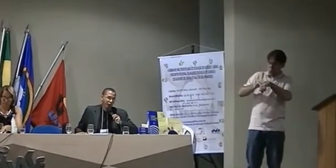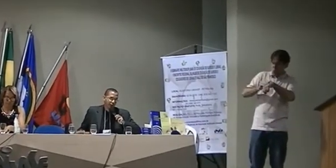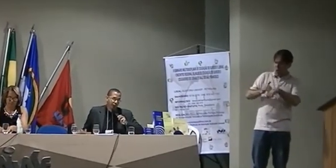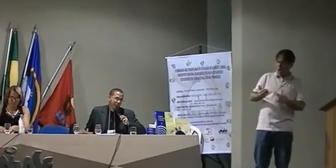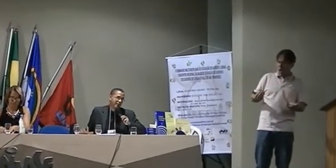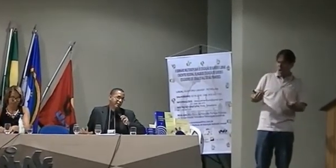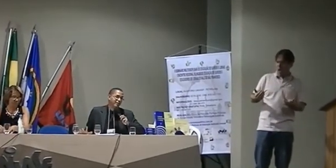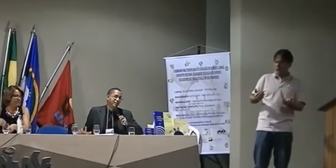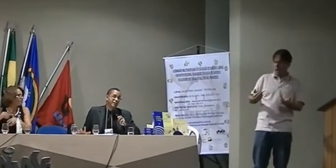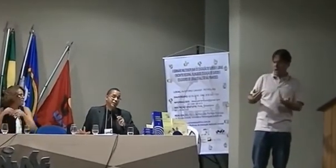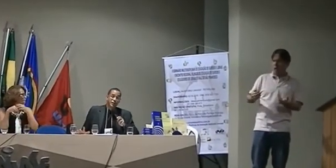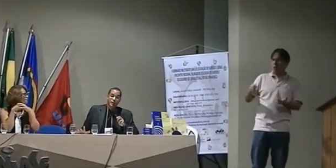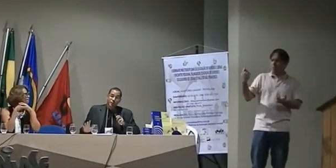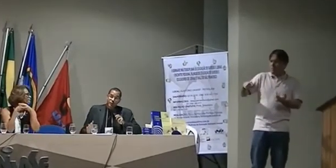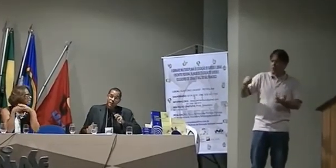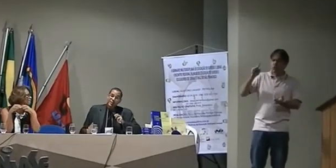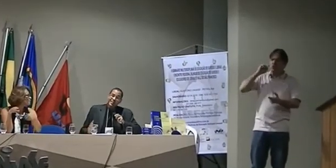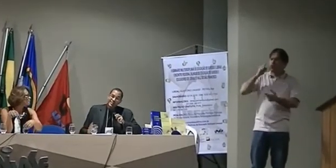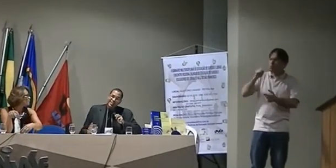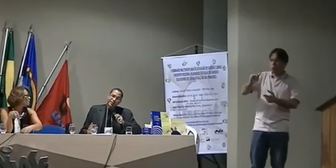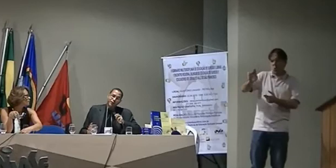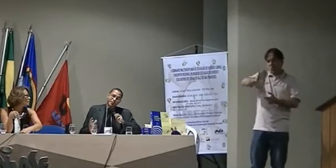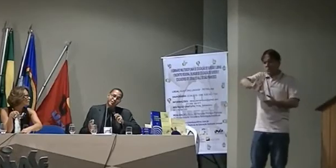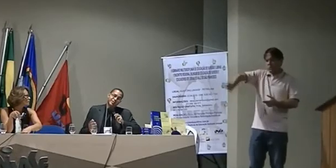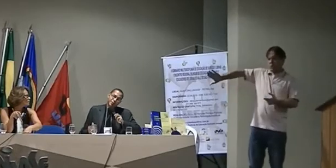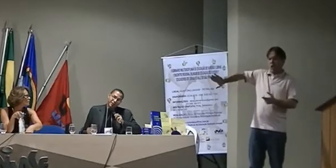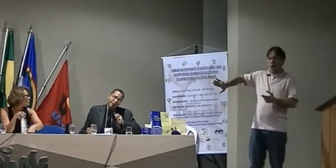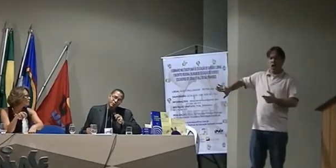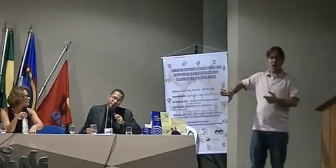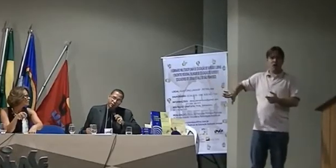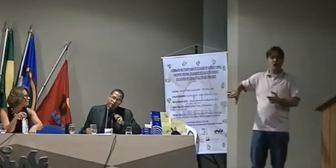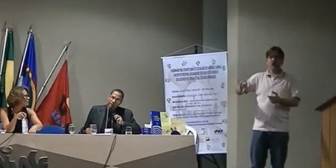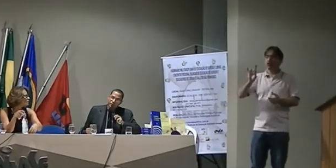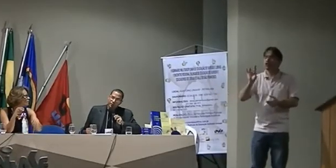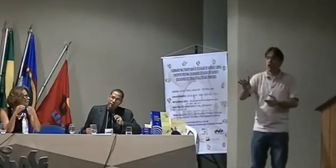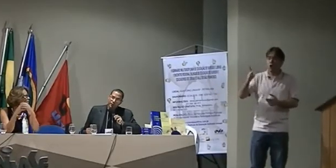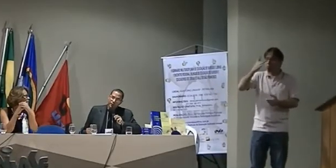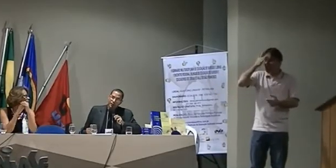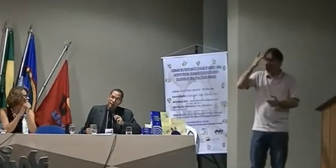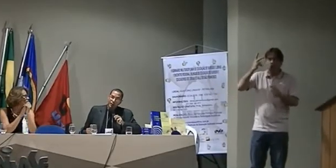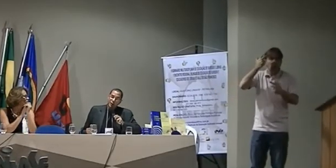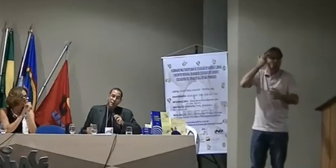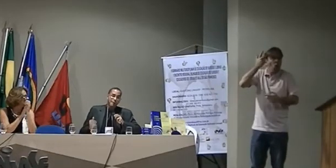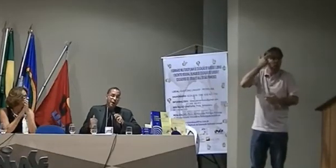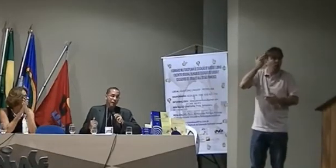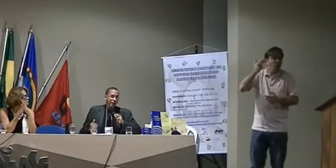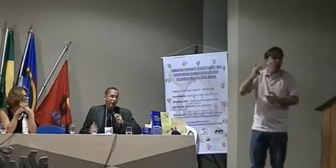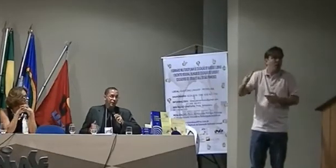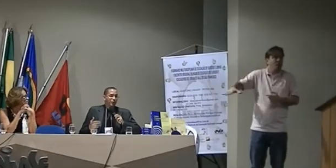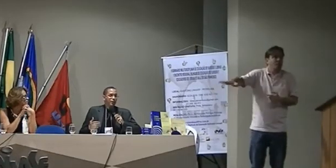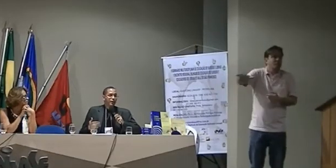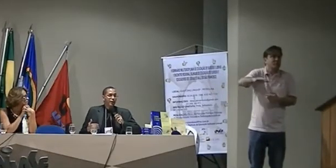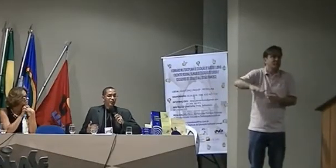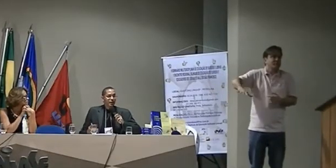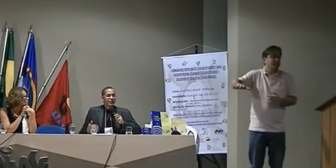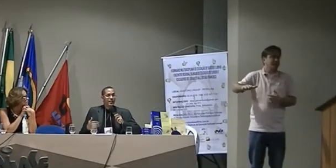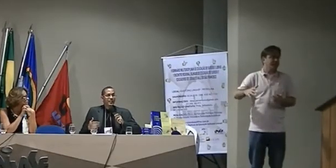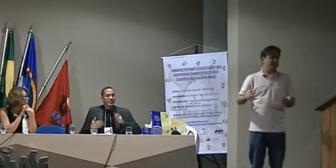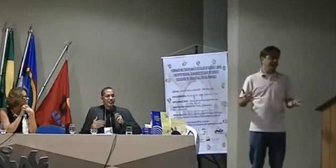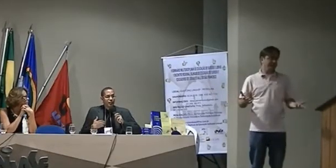normais. Essas pessoas não têm essa falta de sensibilidade com a causa. Mas por quê? Porque realmente eles não